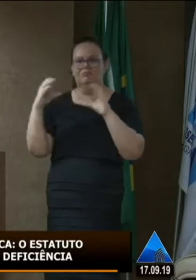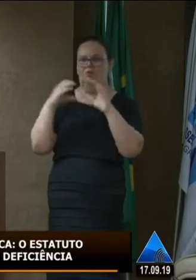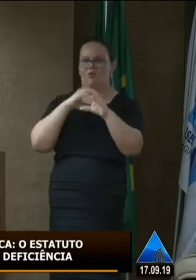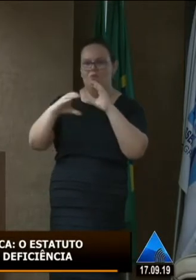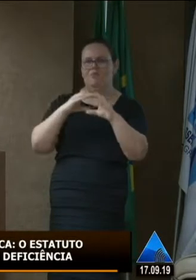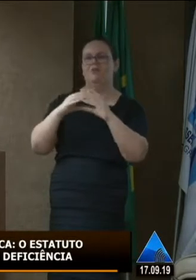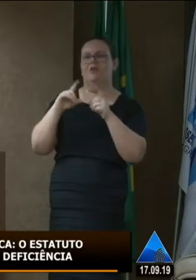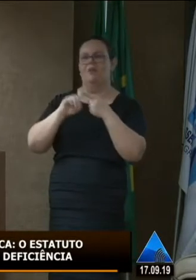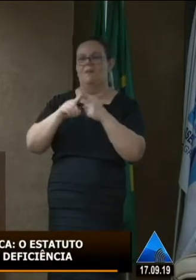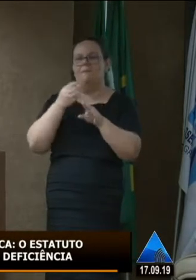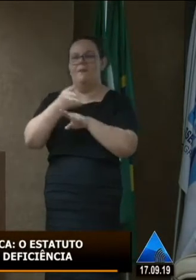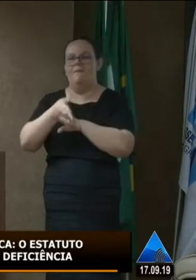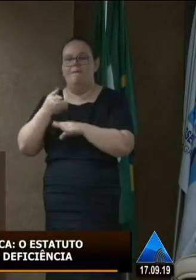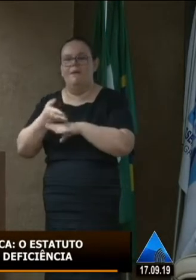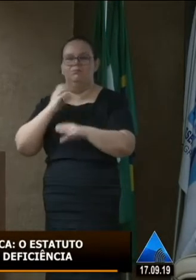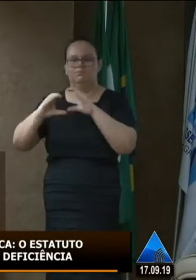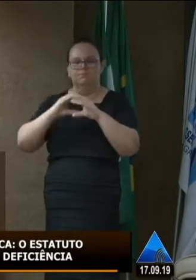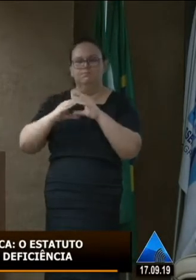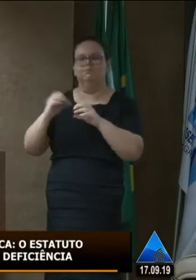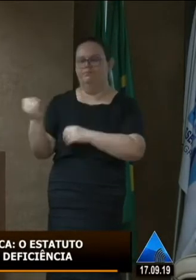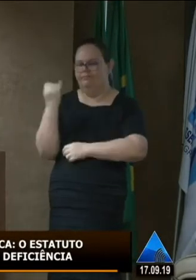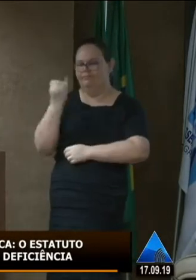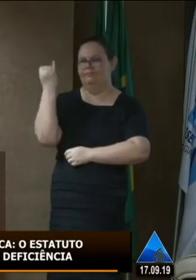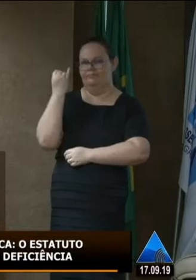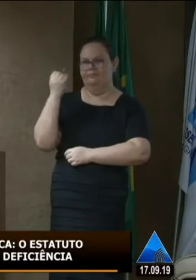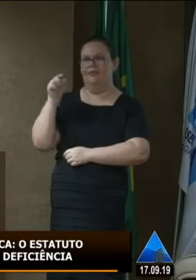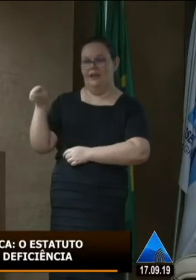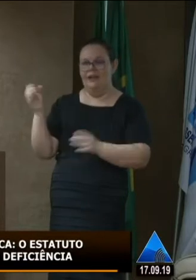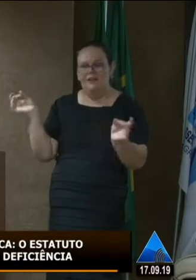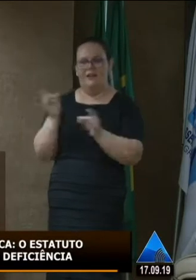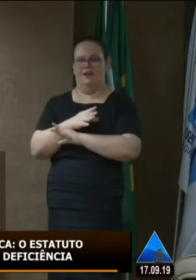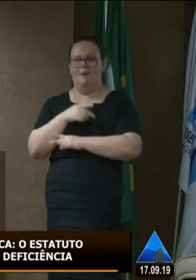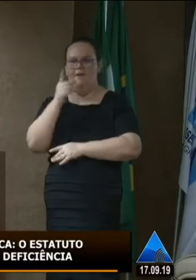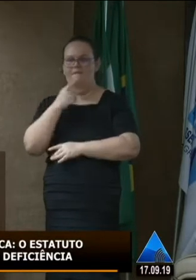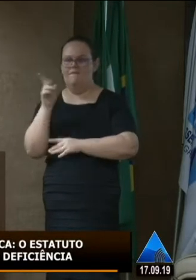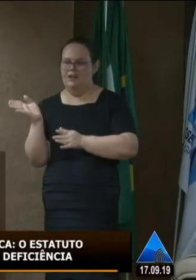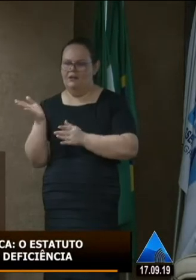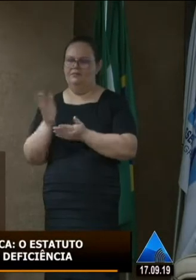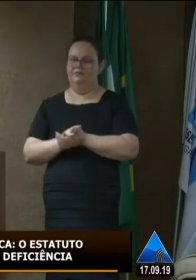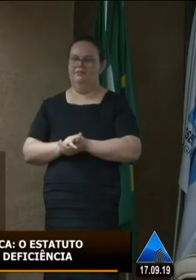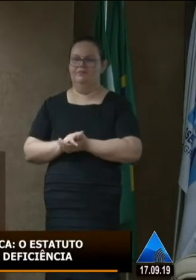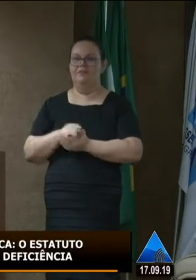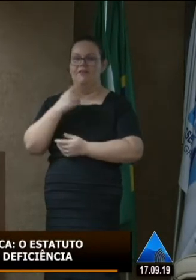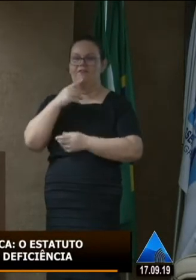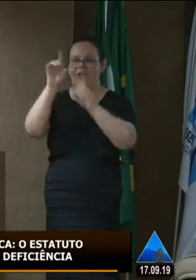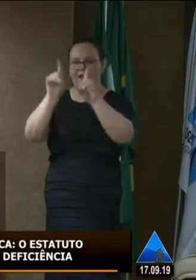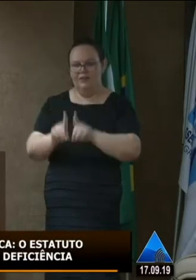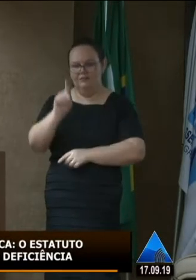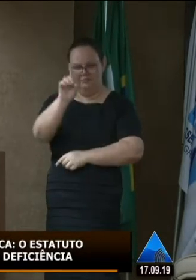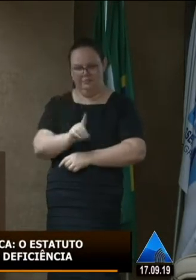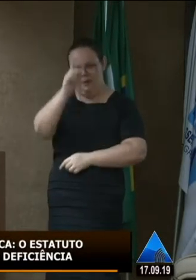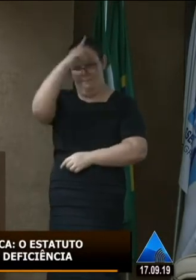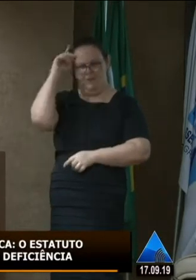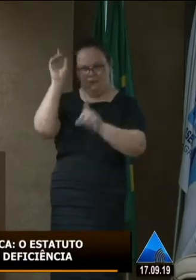participar também desse debate que é tão relevante e aqui encerro a minha fala dizendo que falar de direitos humanos falar de